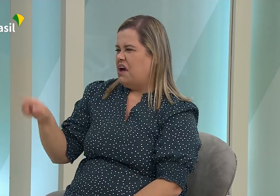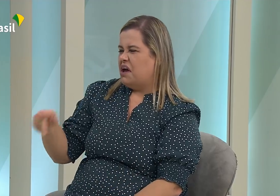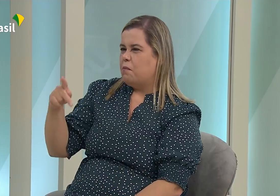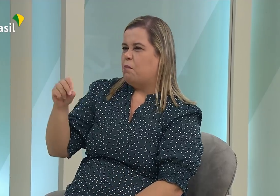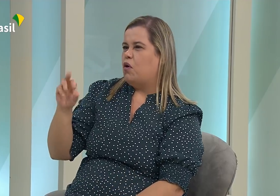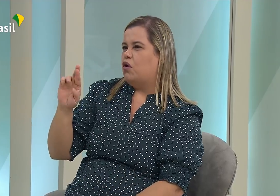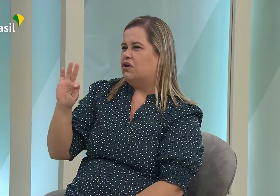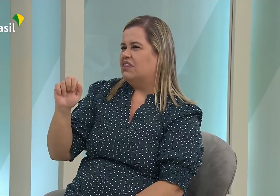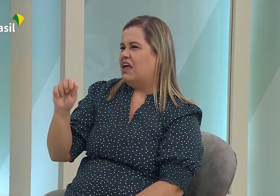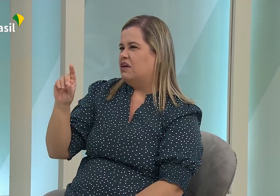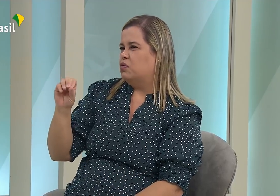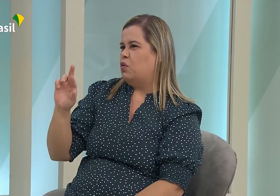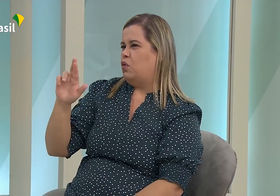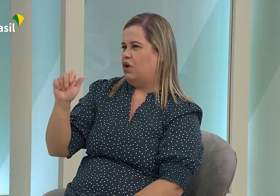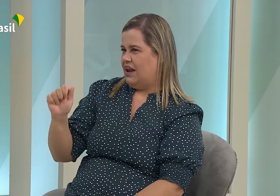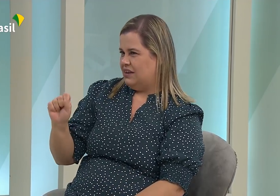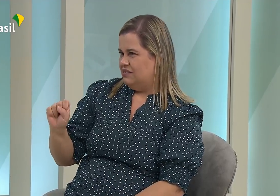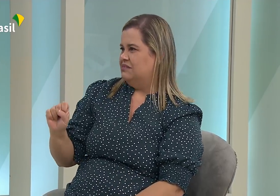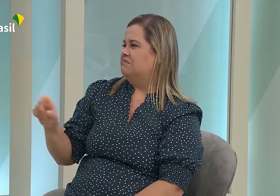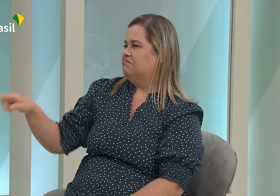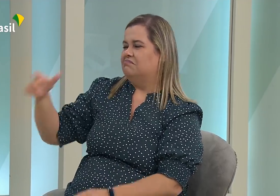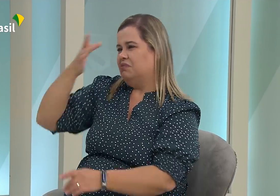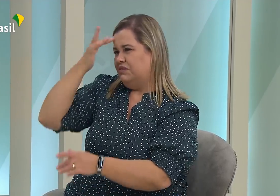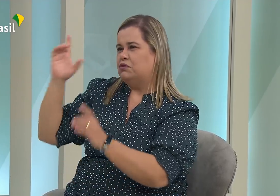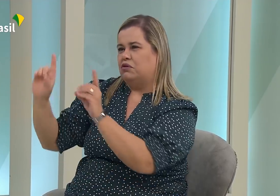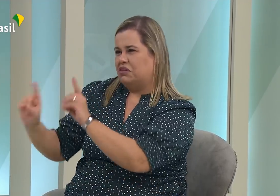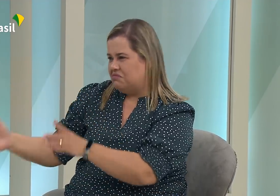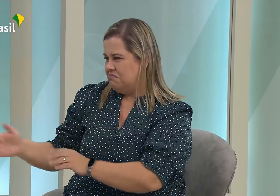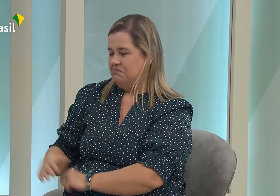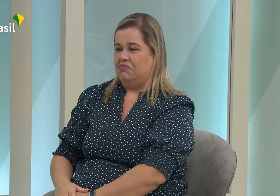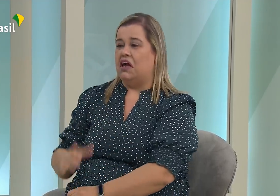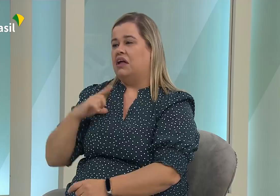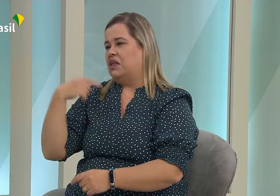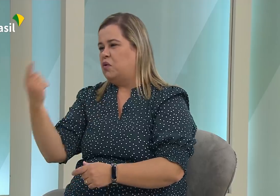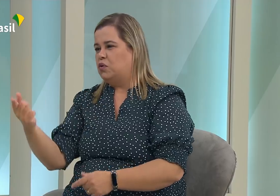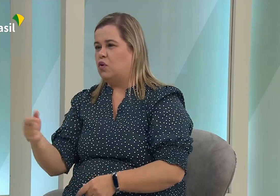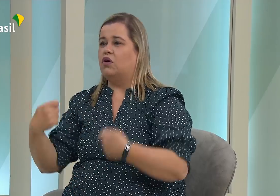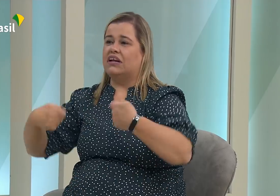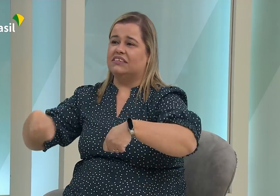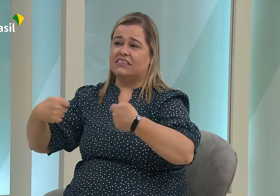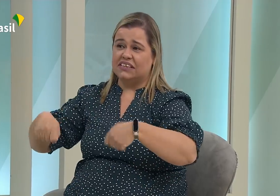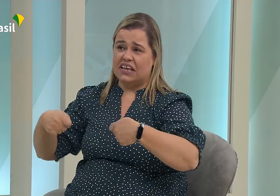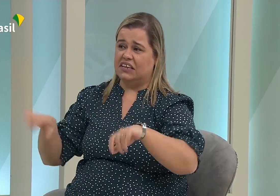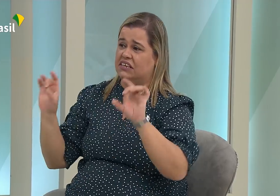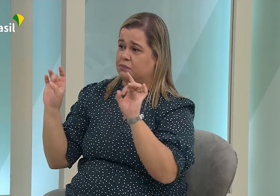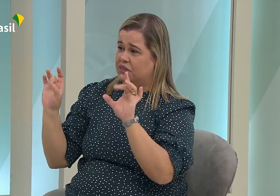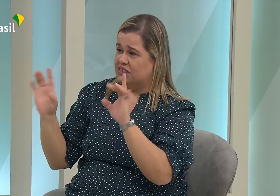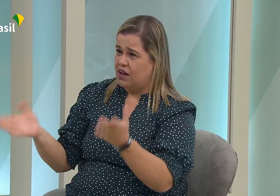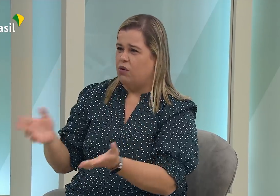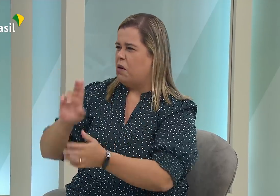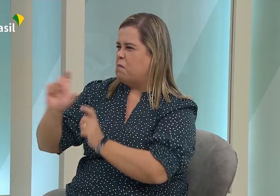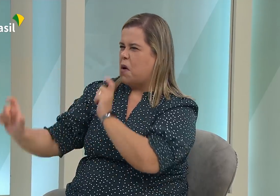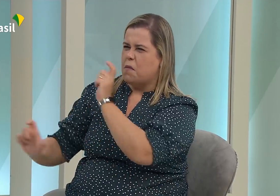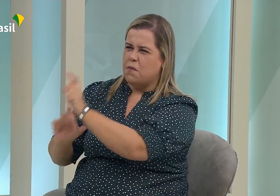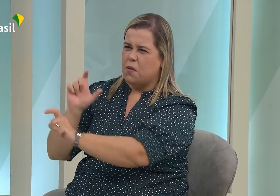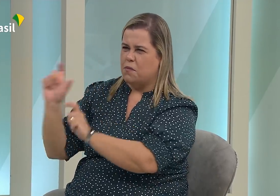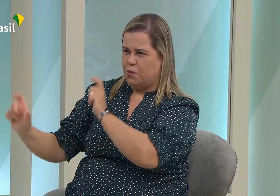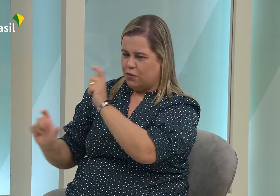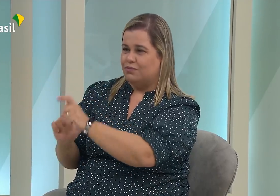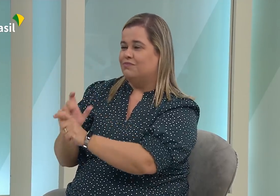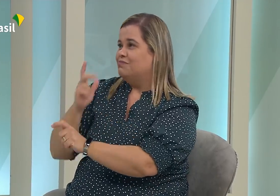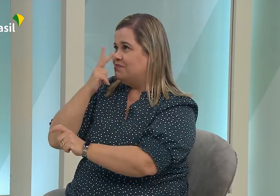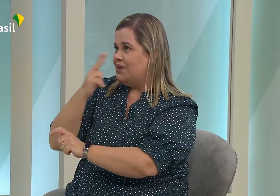adequada. Usam até termos errados como, ah, aquela pessoa é uma portadora de deficiência, é uma pessoa com